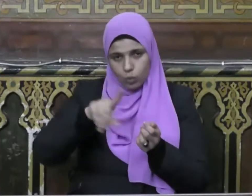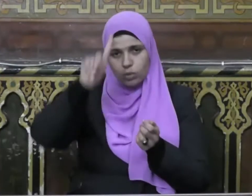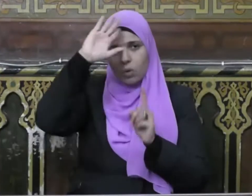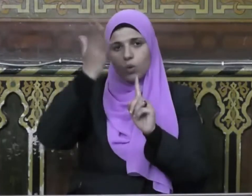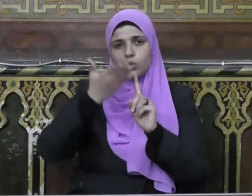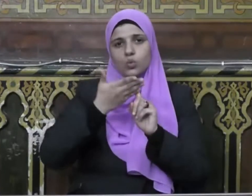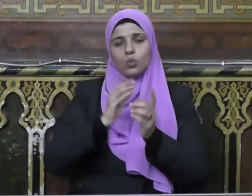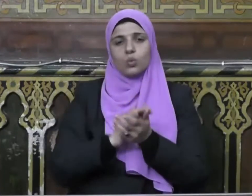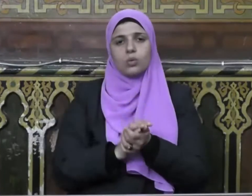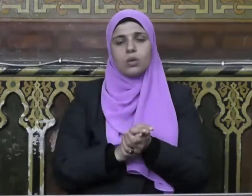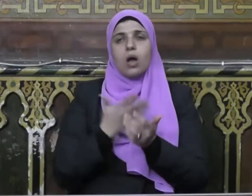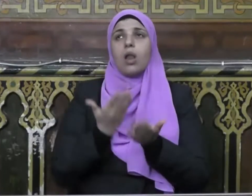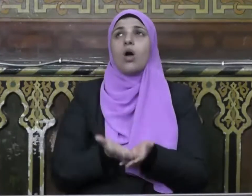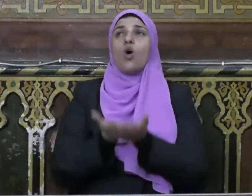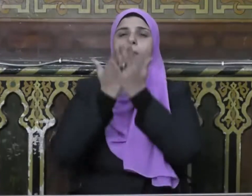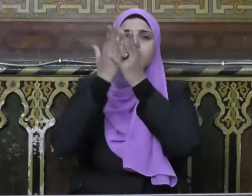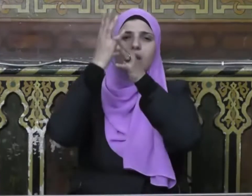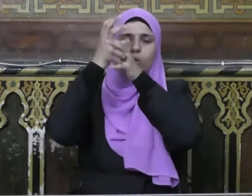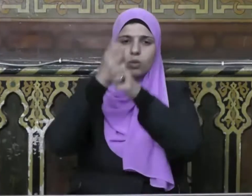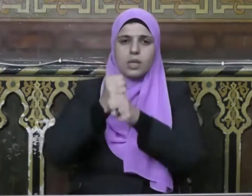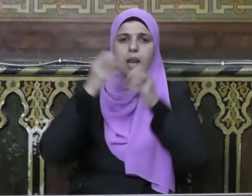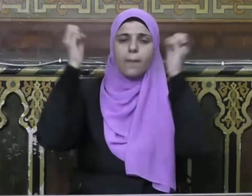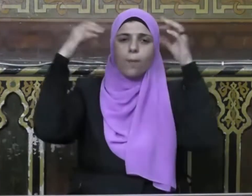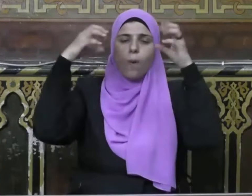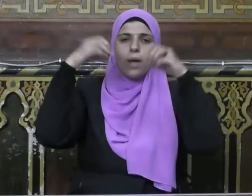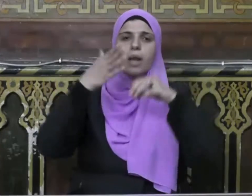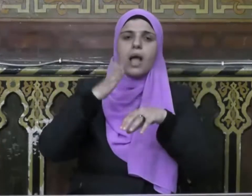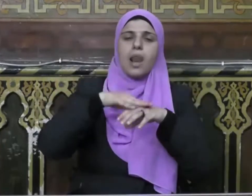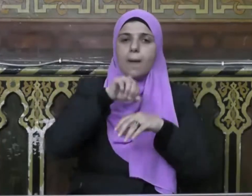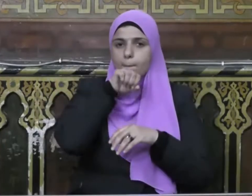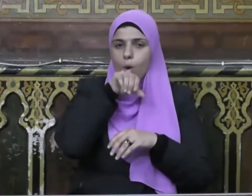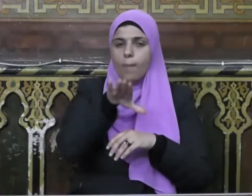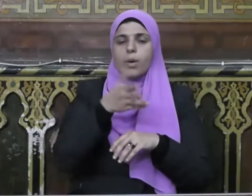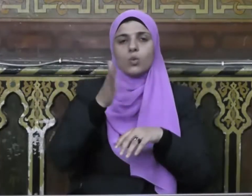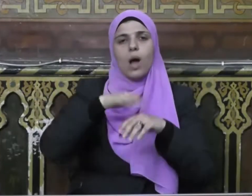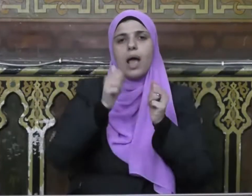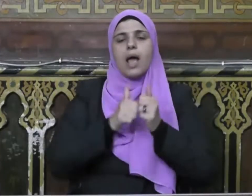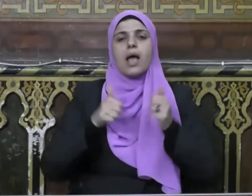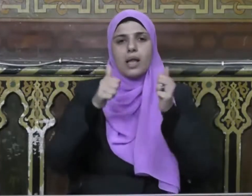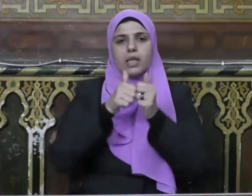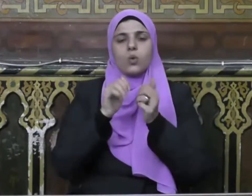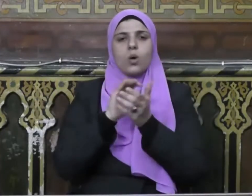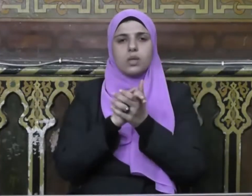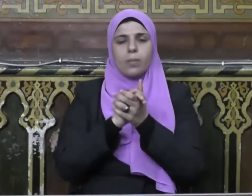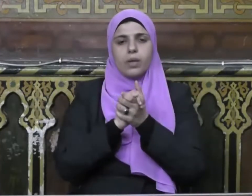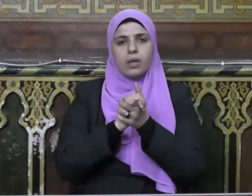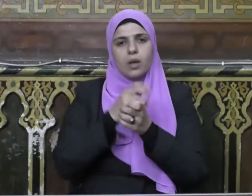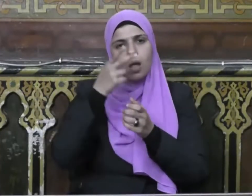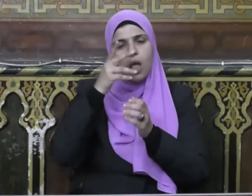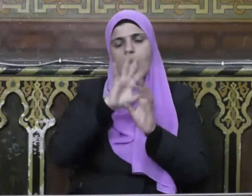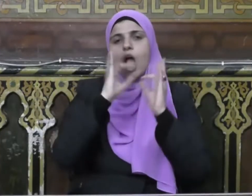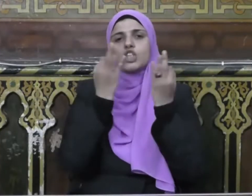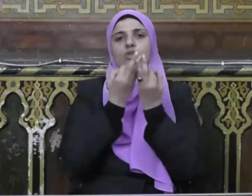ونبينا محمد عبده ورسوله اللهم صل وسلم وبارك عليه وعلى آله وصحبه